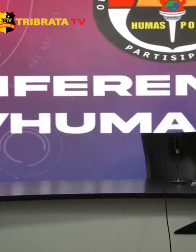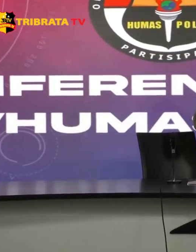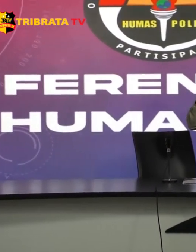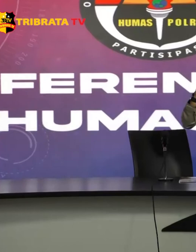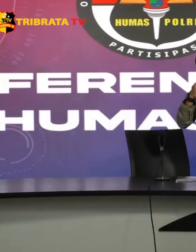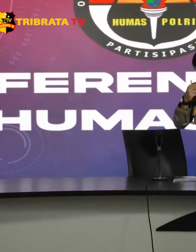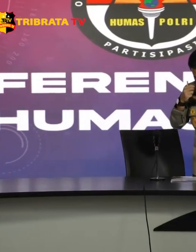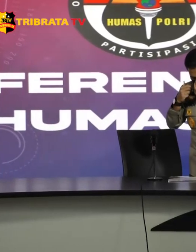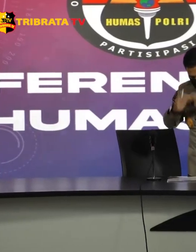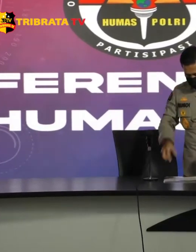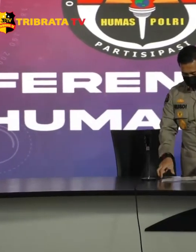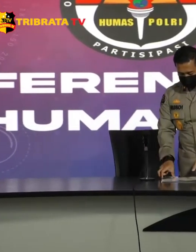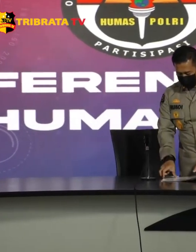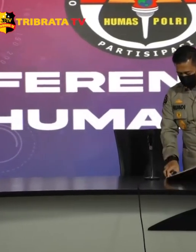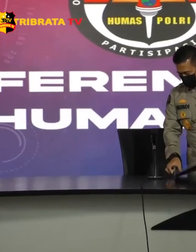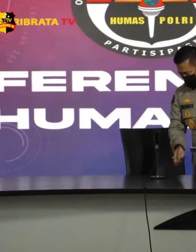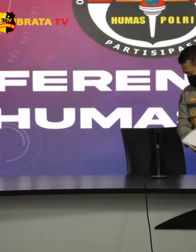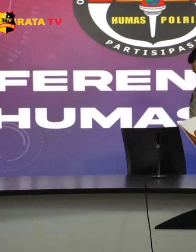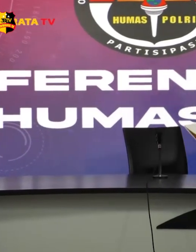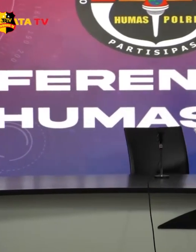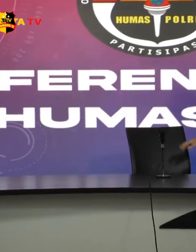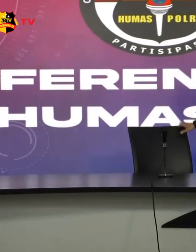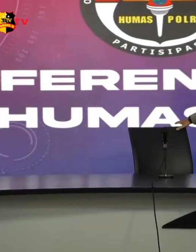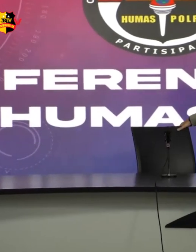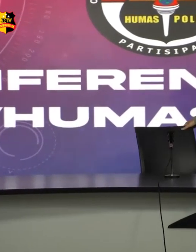Terima kasih Terima kasih